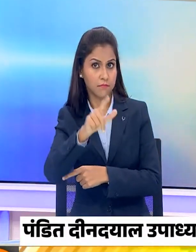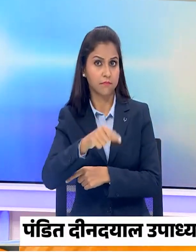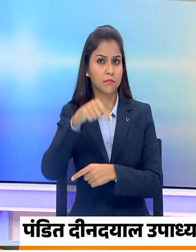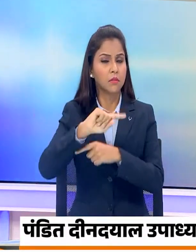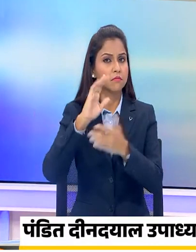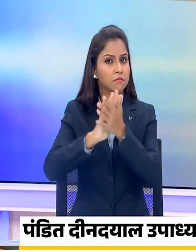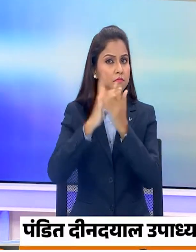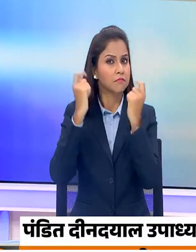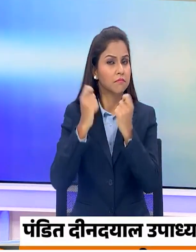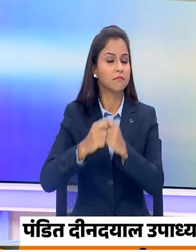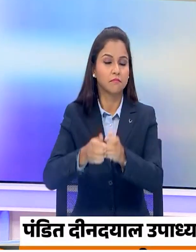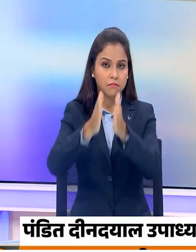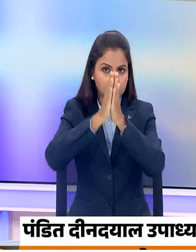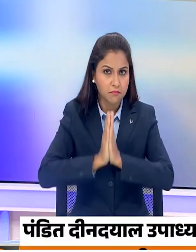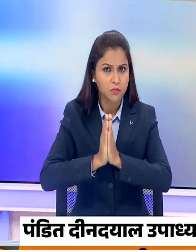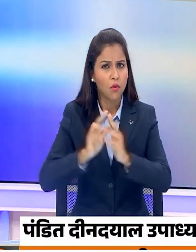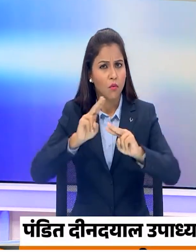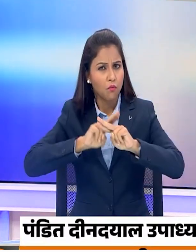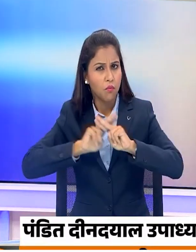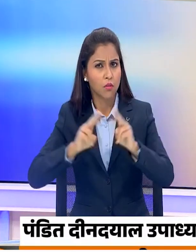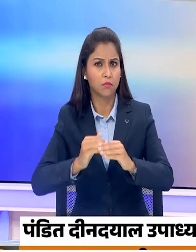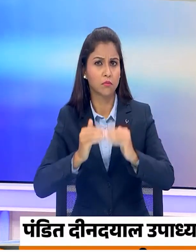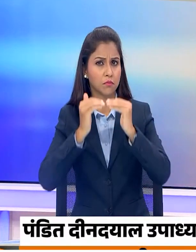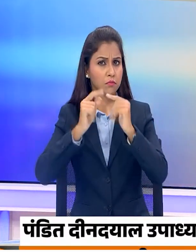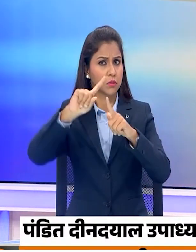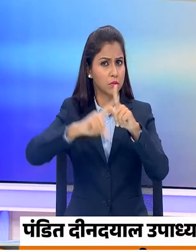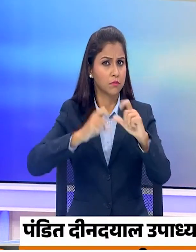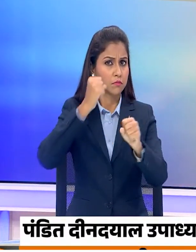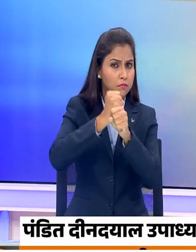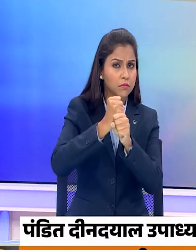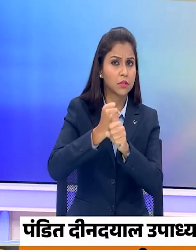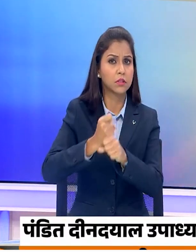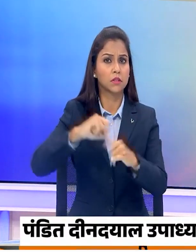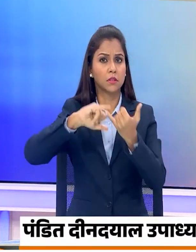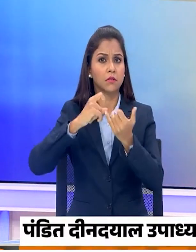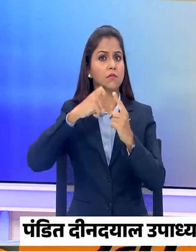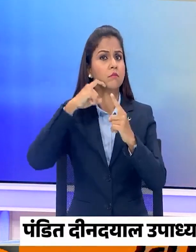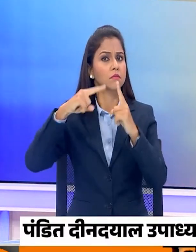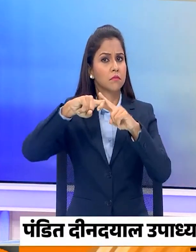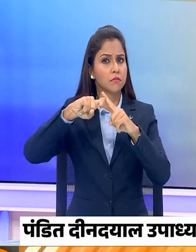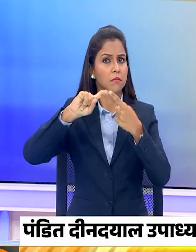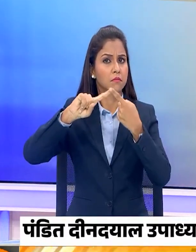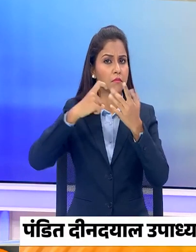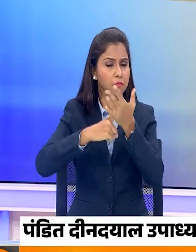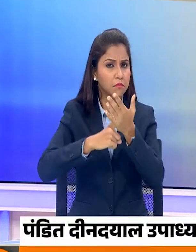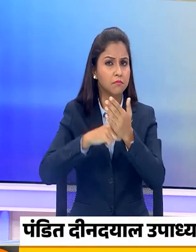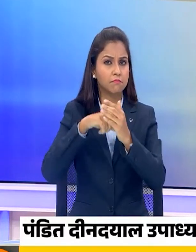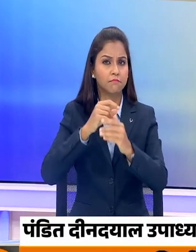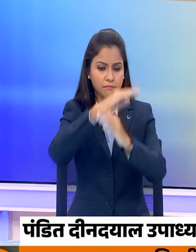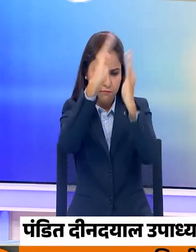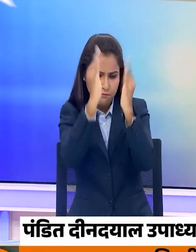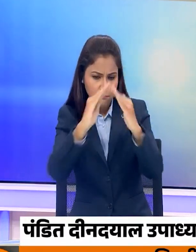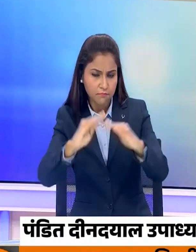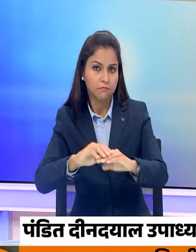राश्टुपती जगदीब धनकर सीकर में दीन दयाल जी की प्रतिमा का करेंगे